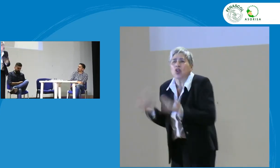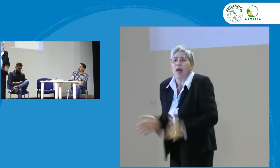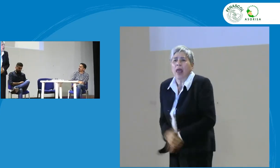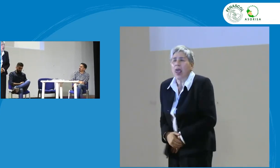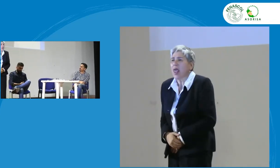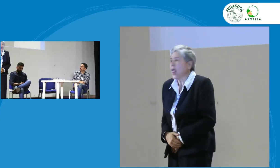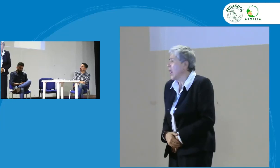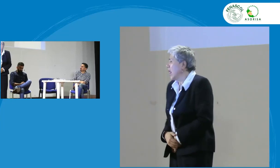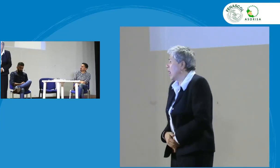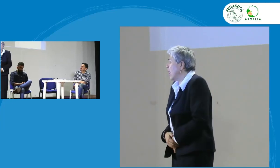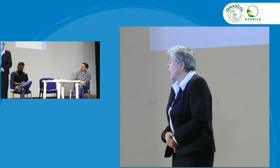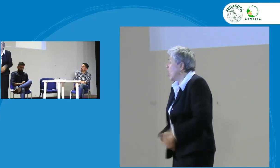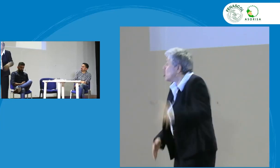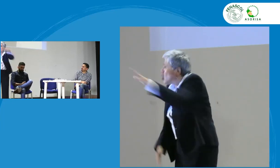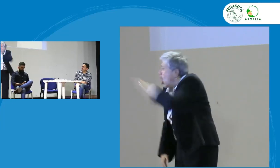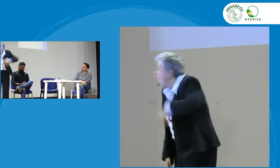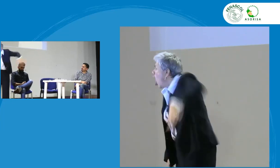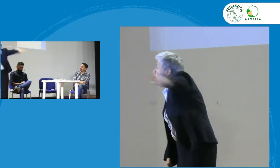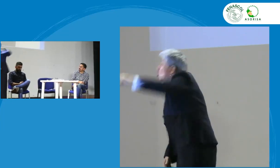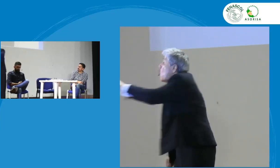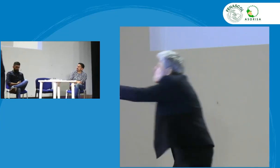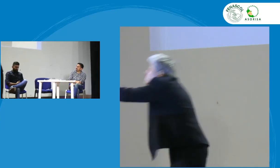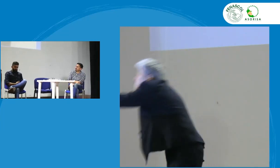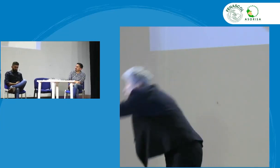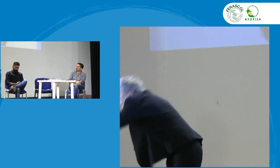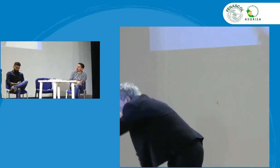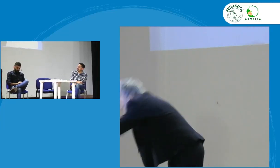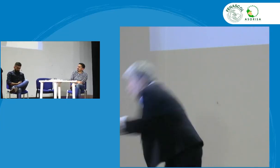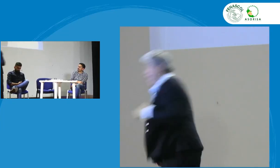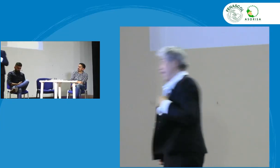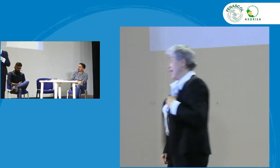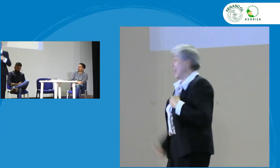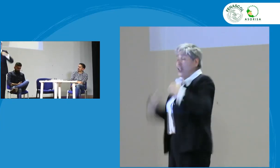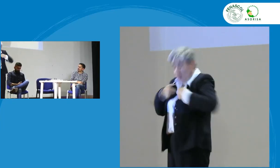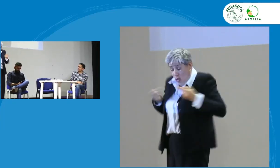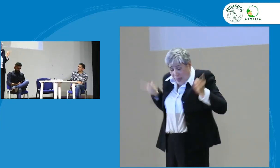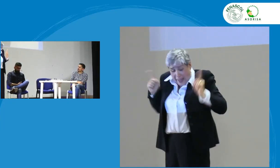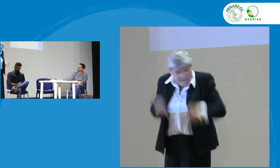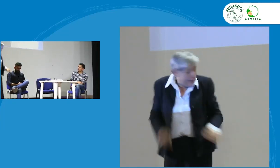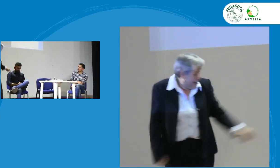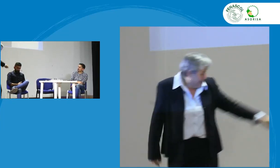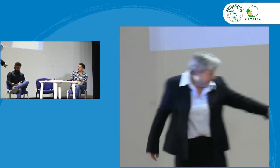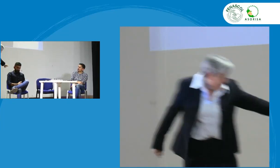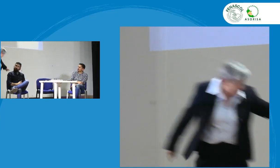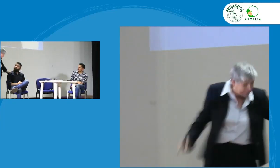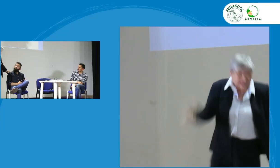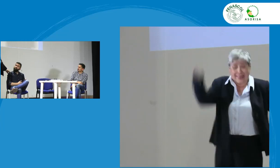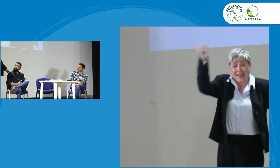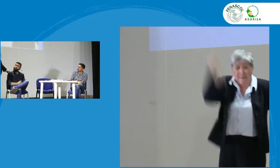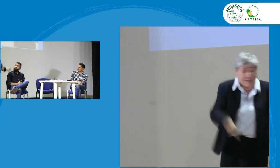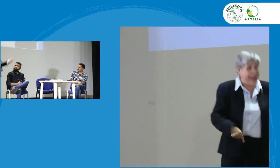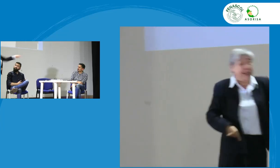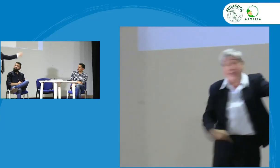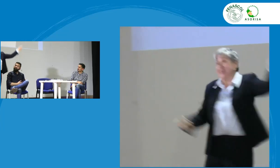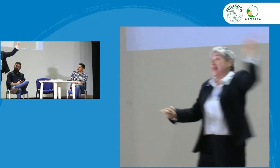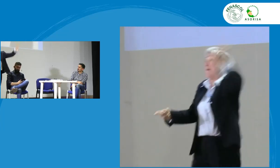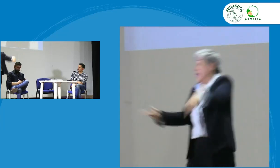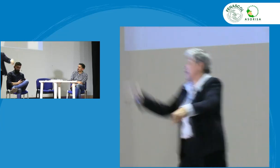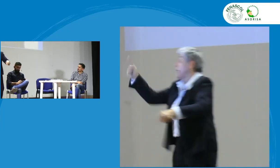quién es el responsable todos tú también es responsable yo también él también él